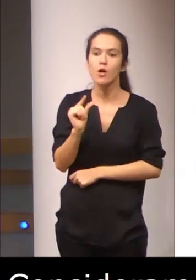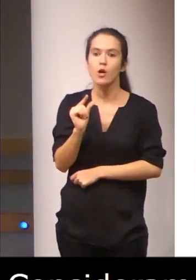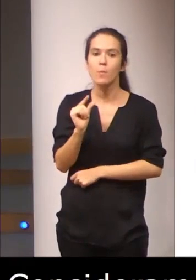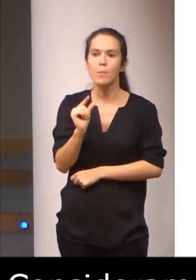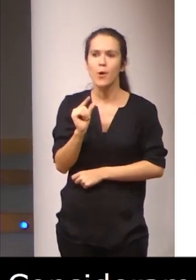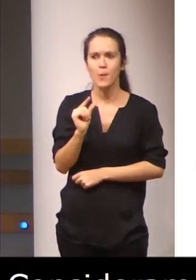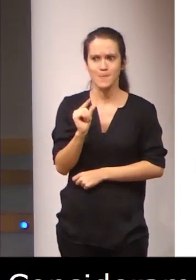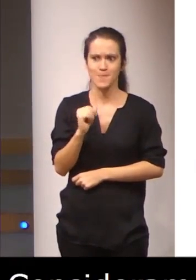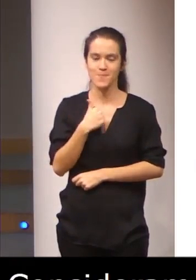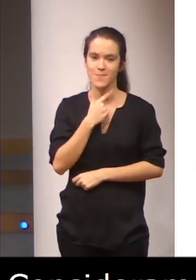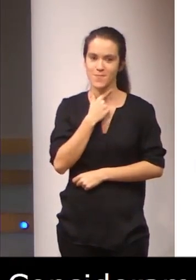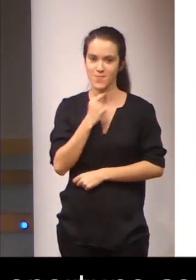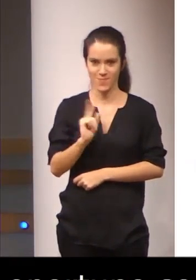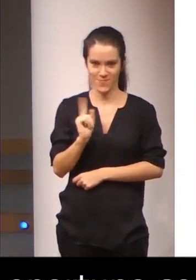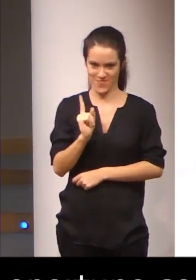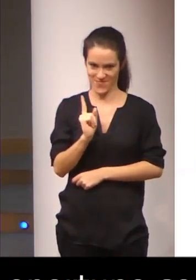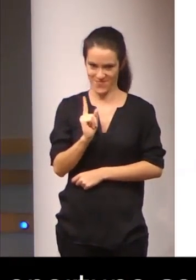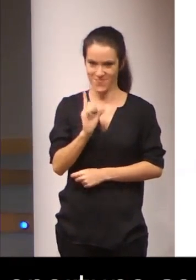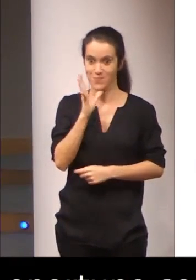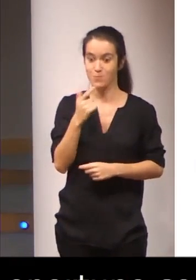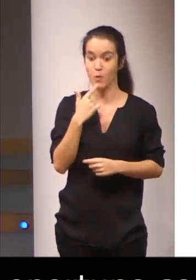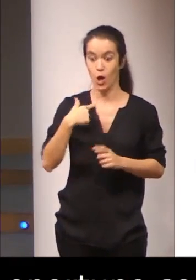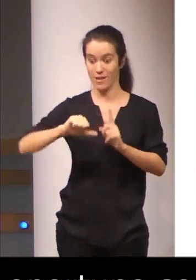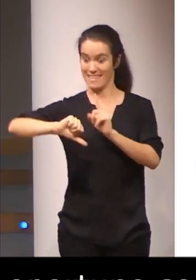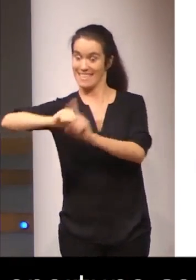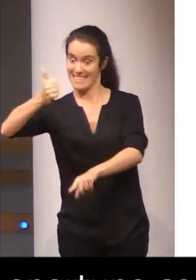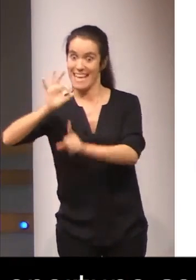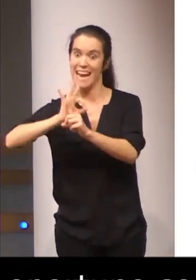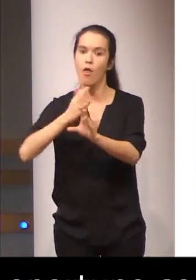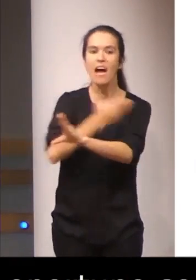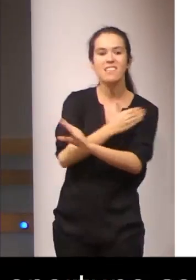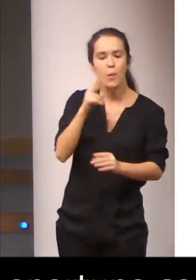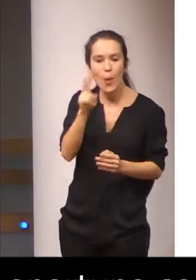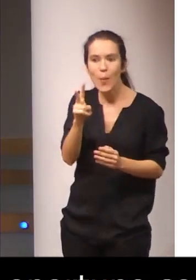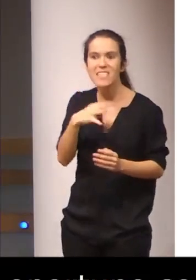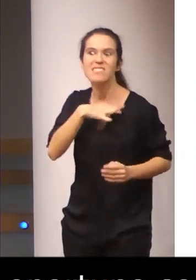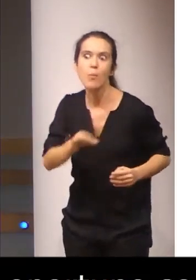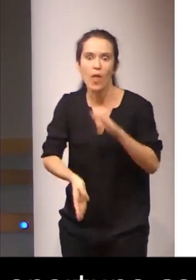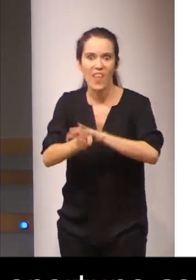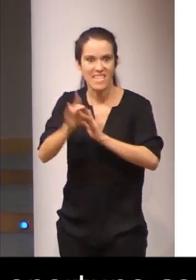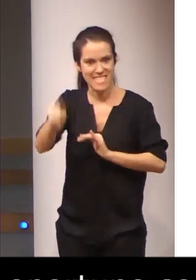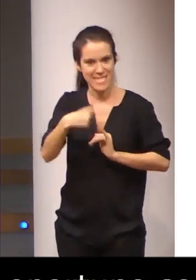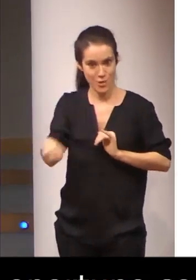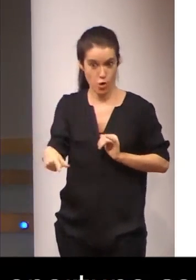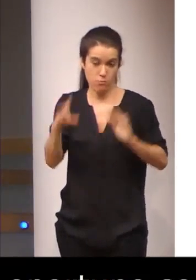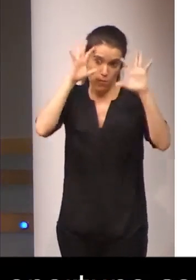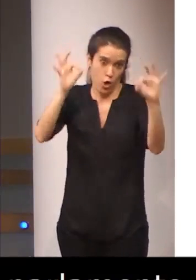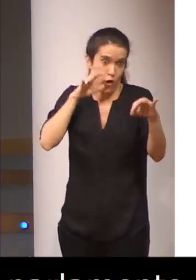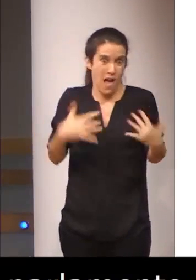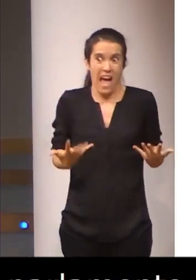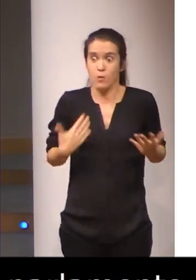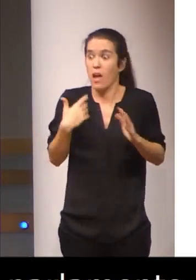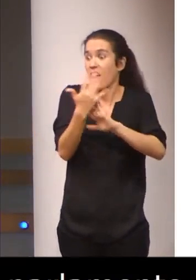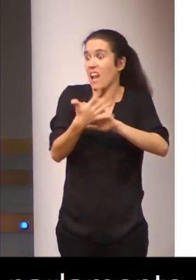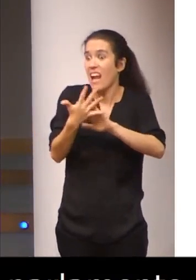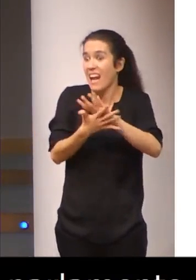no le gusta porque tiene que ver, antes de autorizar un grado, tiene que ver si es viable o no es viable. Evidentemente, hoy por hoy, la lengua de signos,